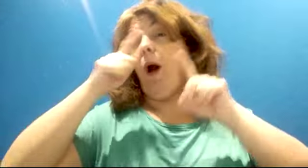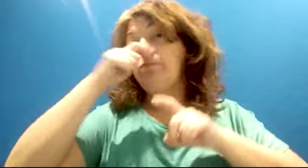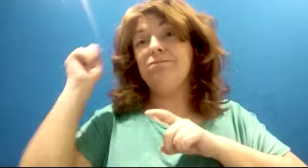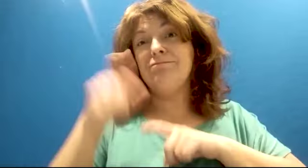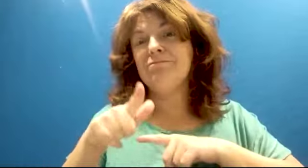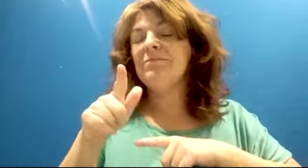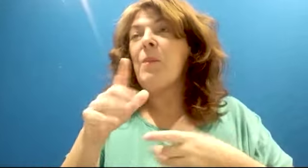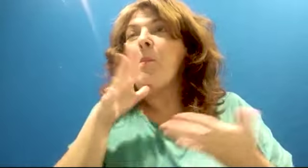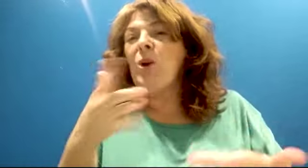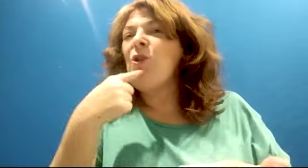sido un placer.